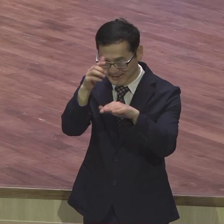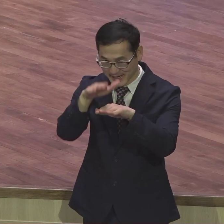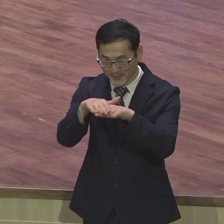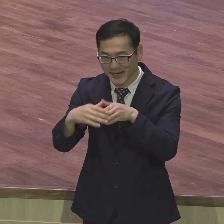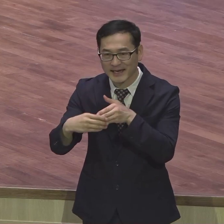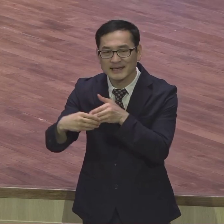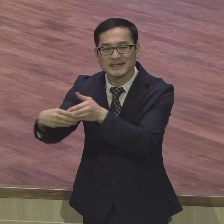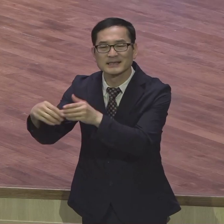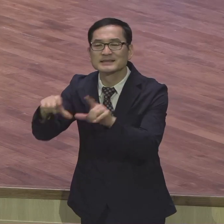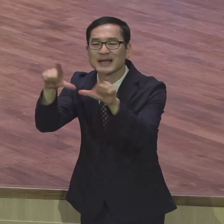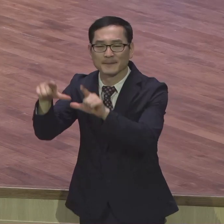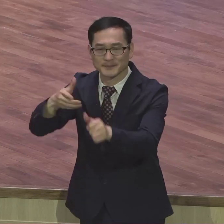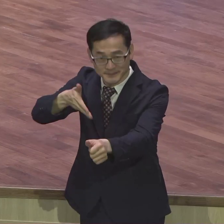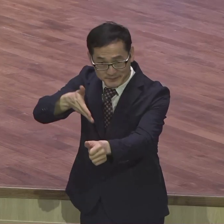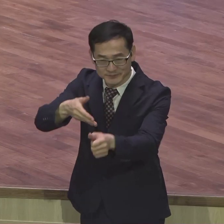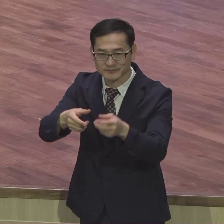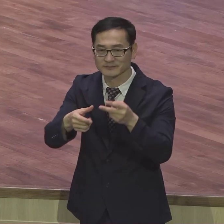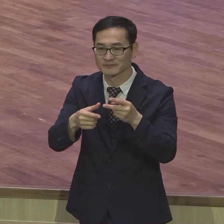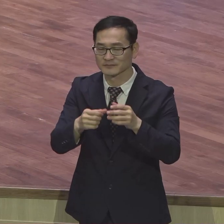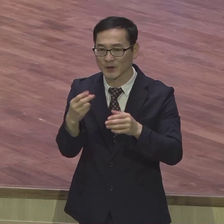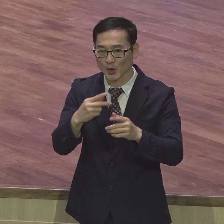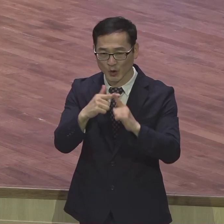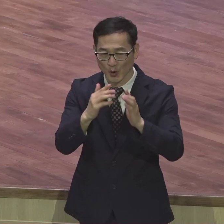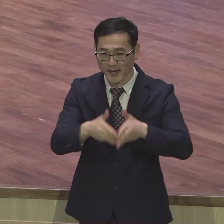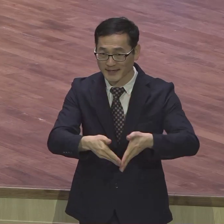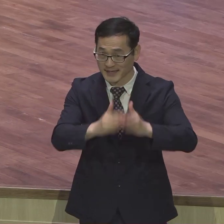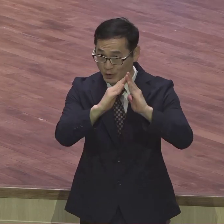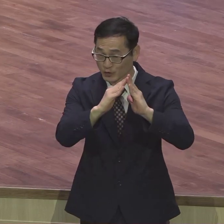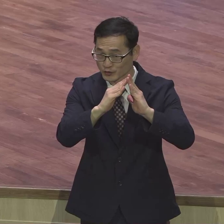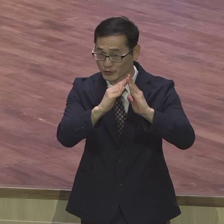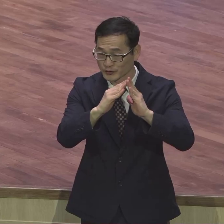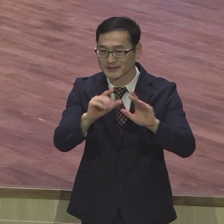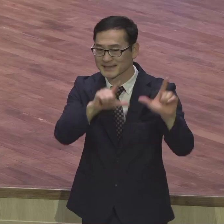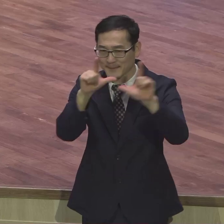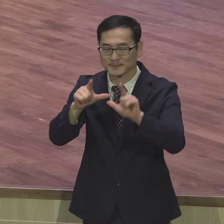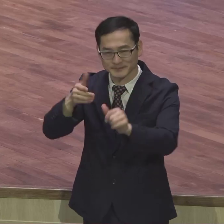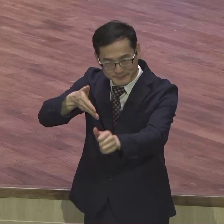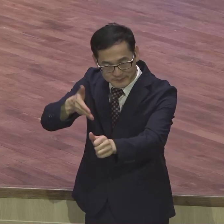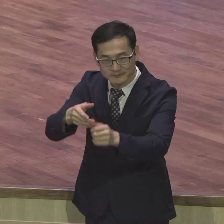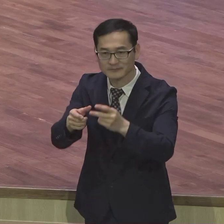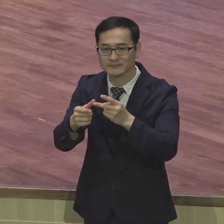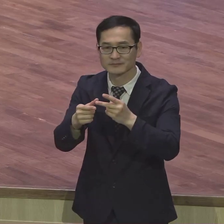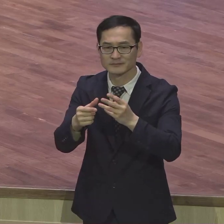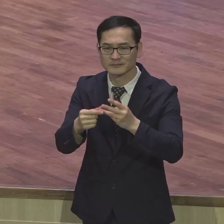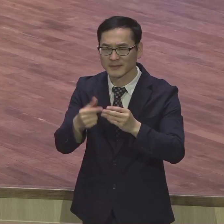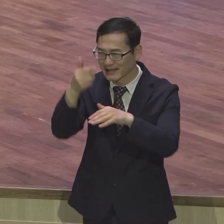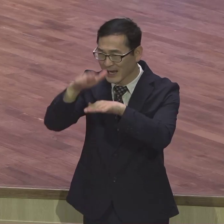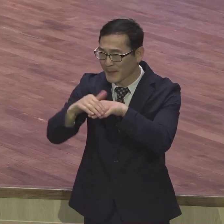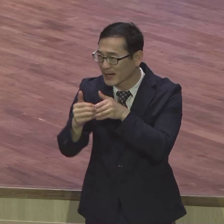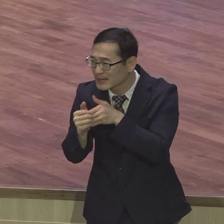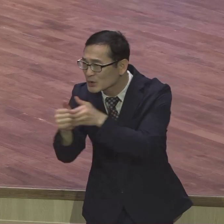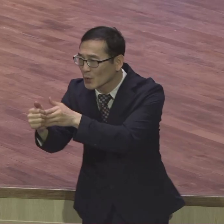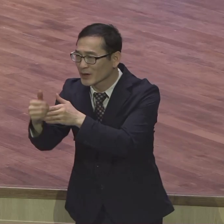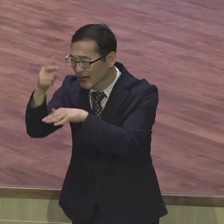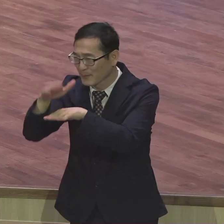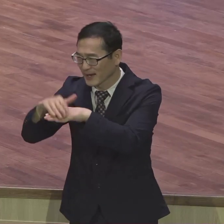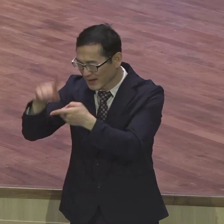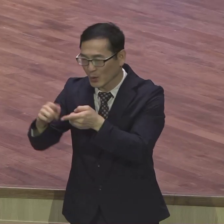교회를 세우는 삶을 살아라 예배가 이끌면서 교회를 계속 세워나가는